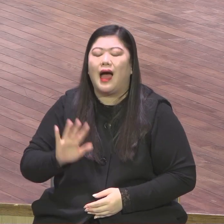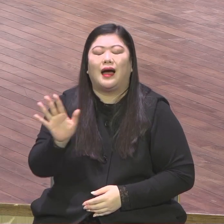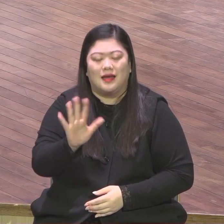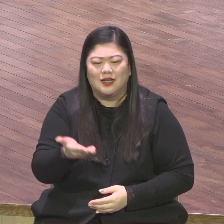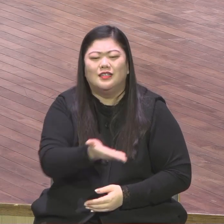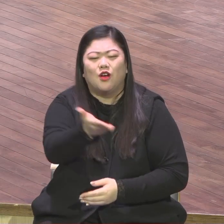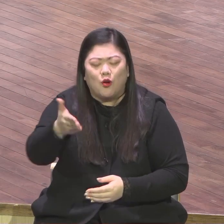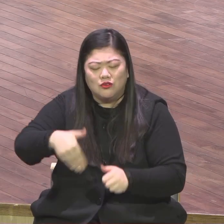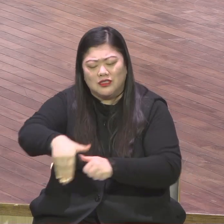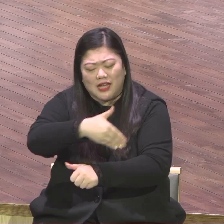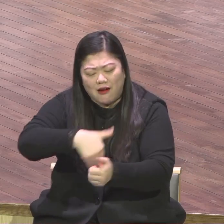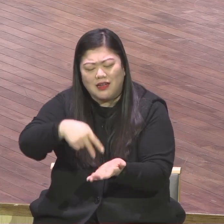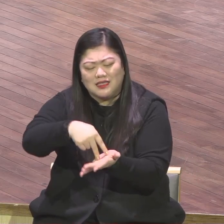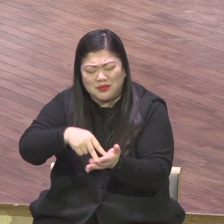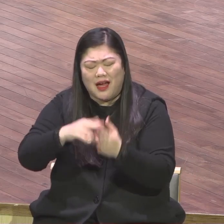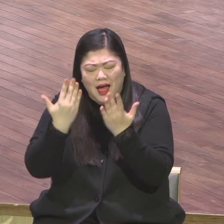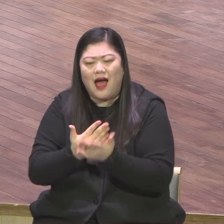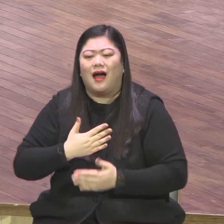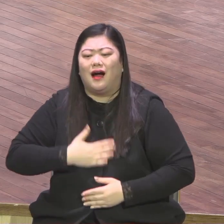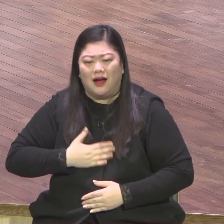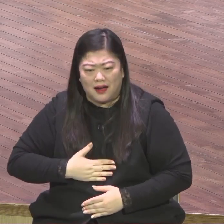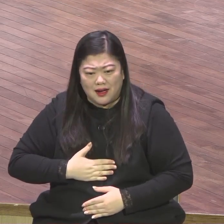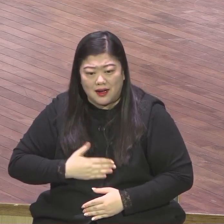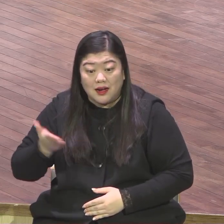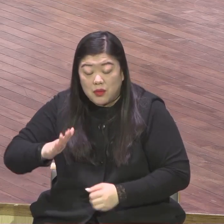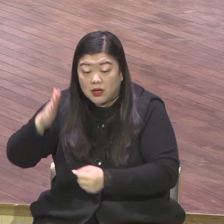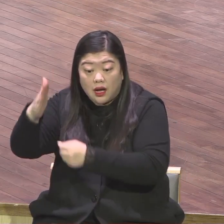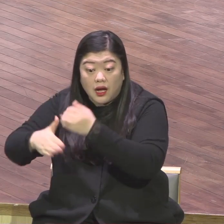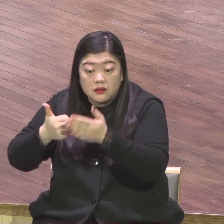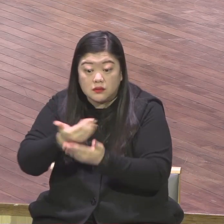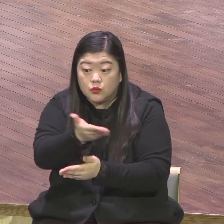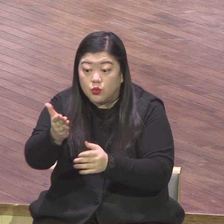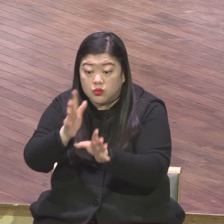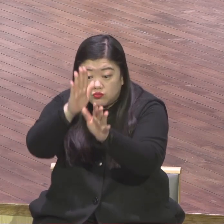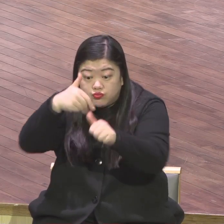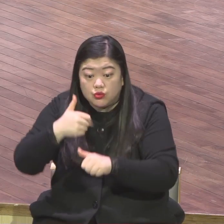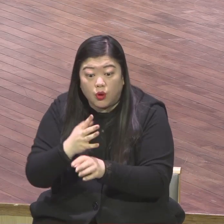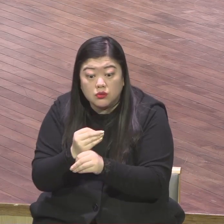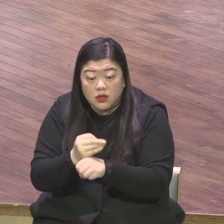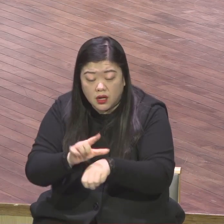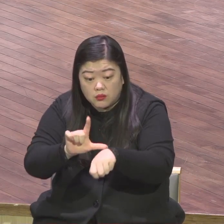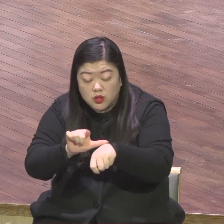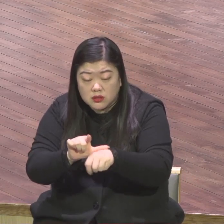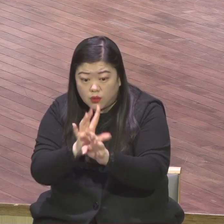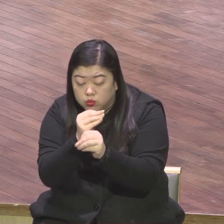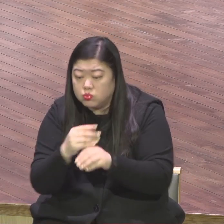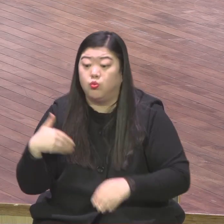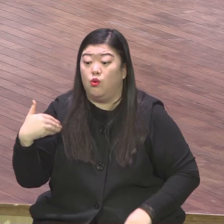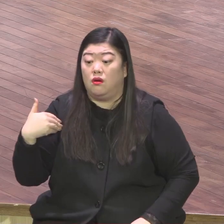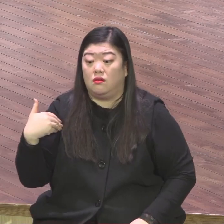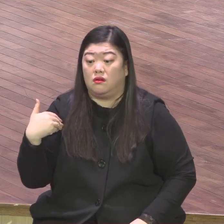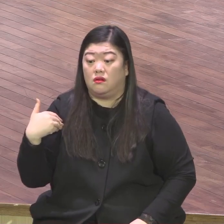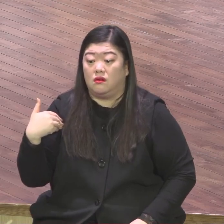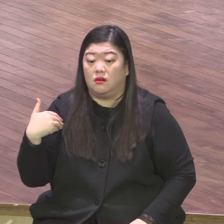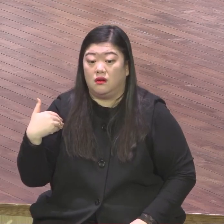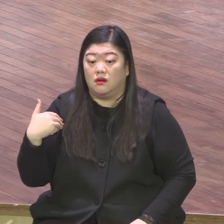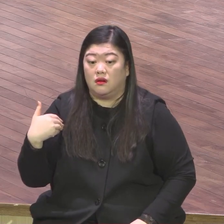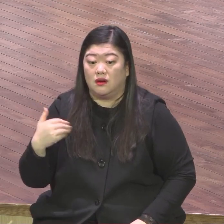불의심이 있습니다 하나님의 불의심은 언제 어떤 방식으로 우리에게 임할지 모릅니다 저도 나의 40에